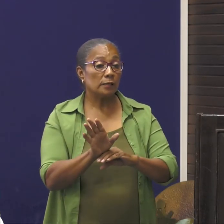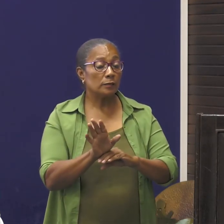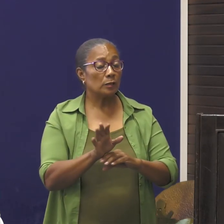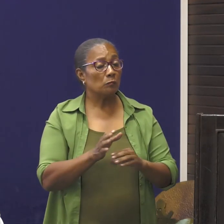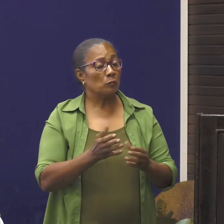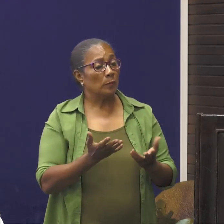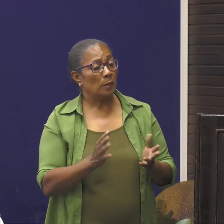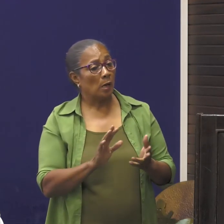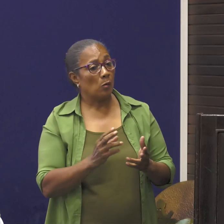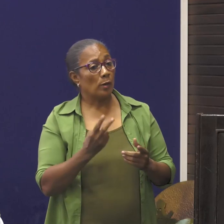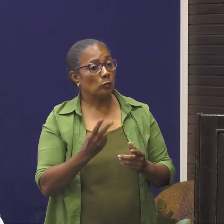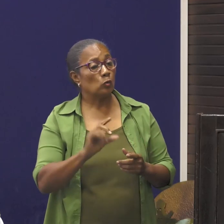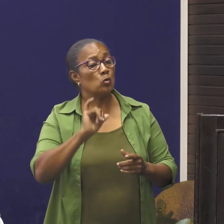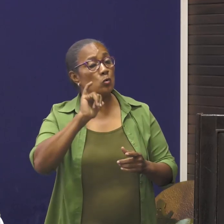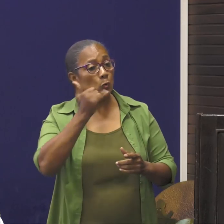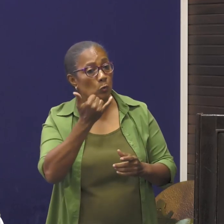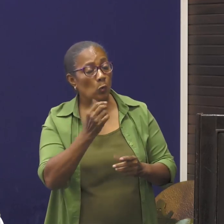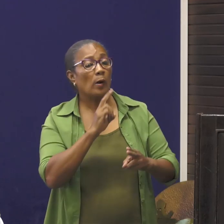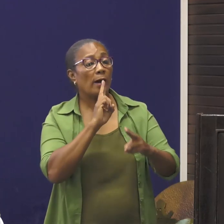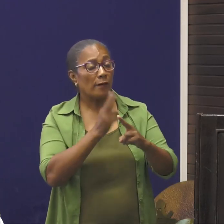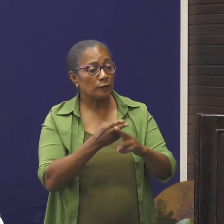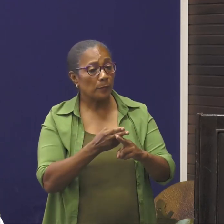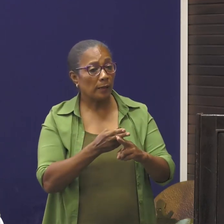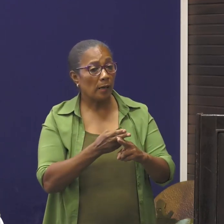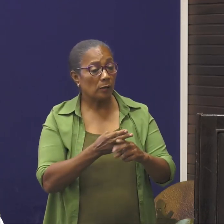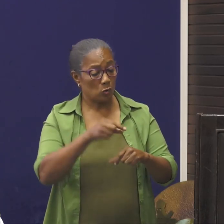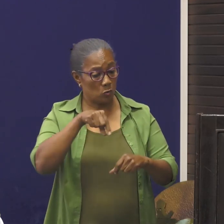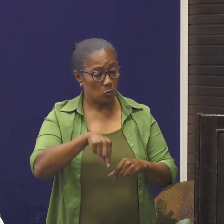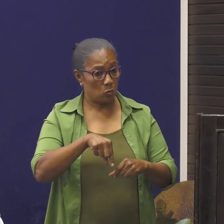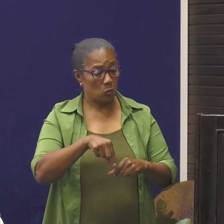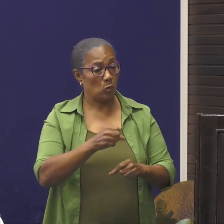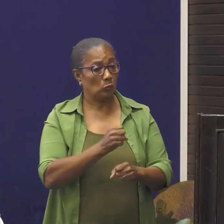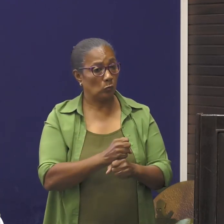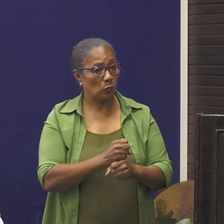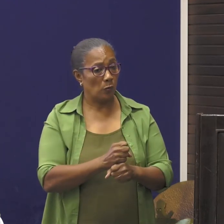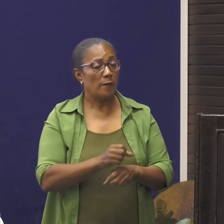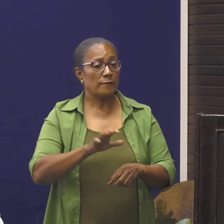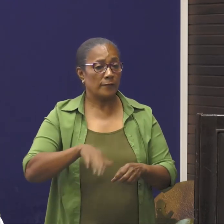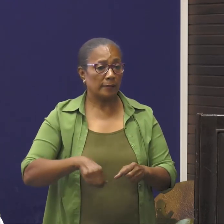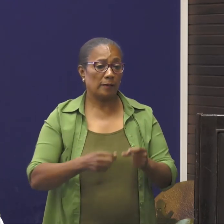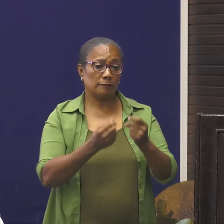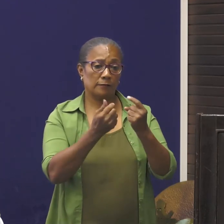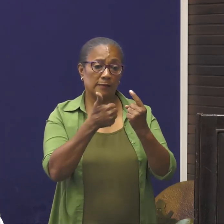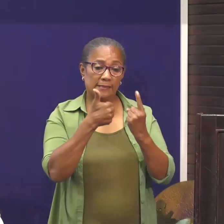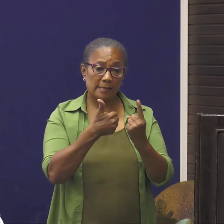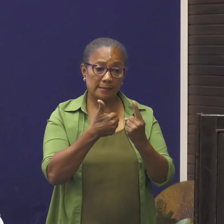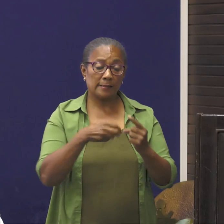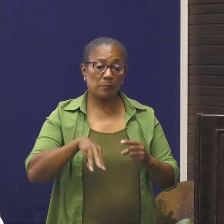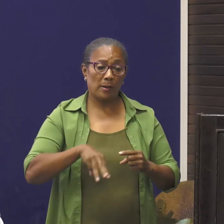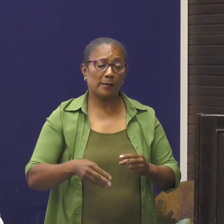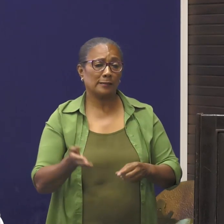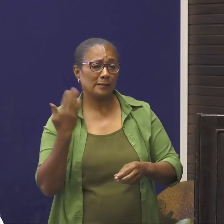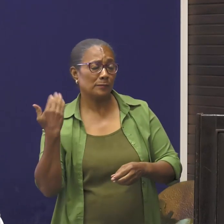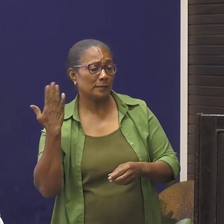want u nieuw afspraken op Beginw-Rocco vanaf 16 maart diep sade